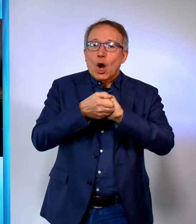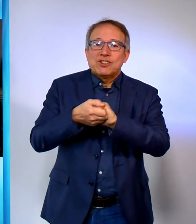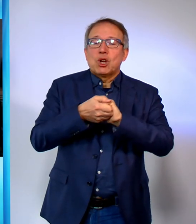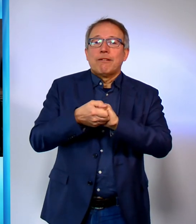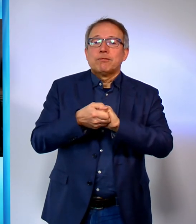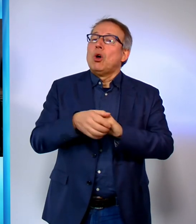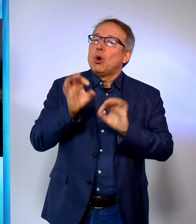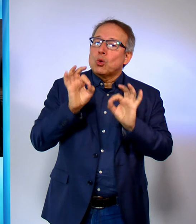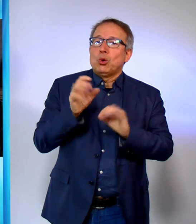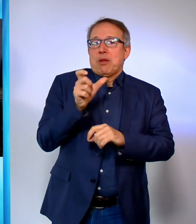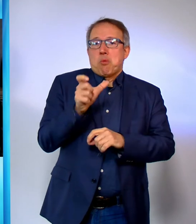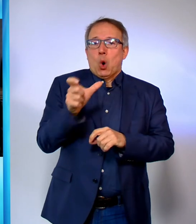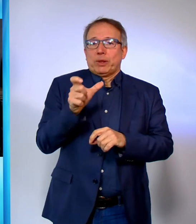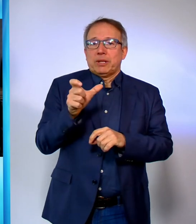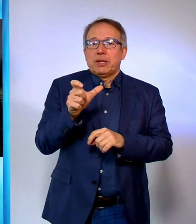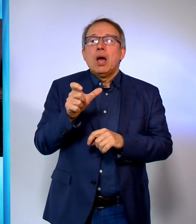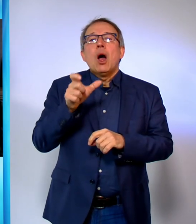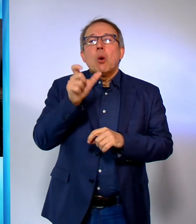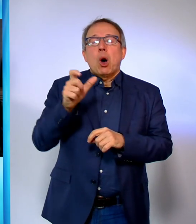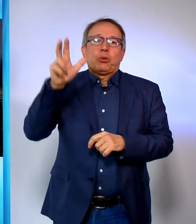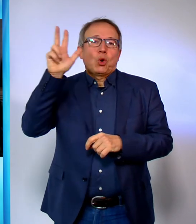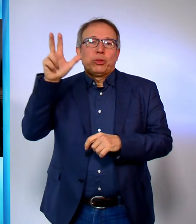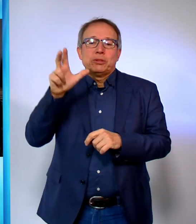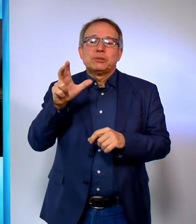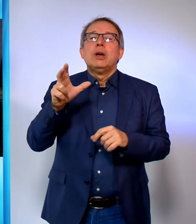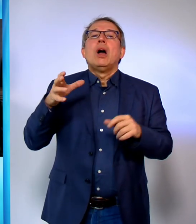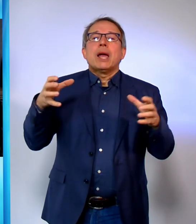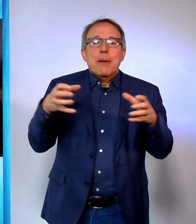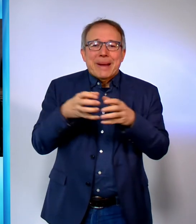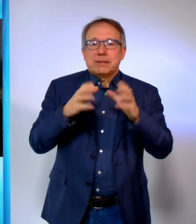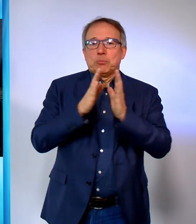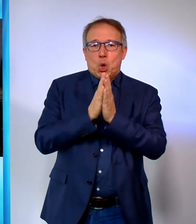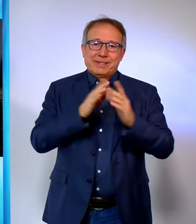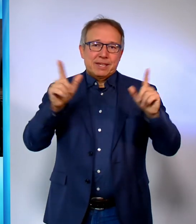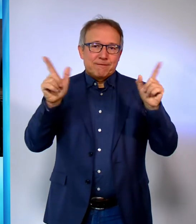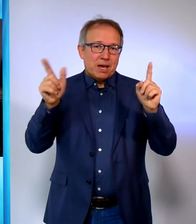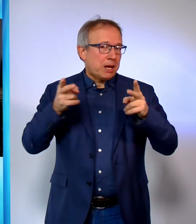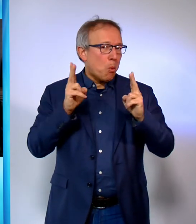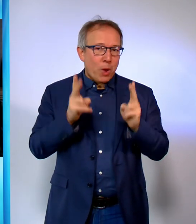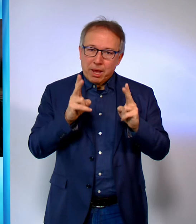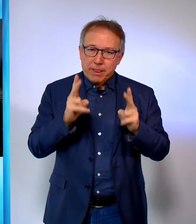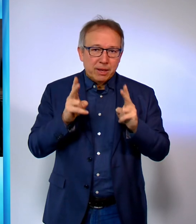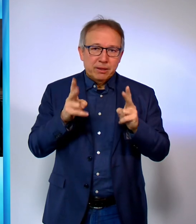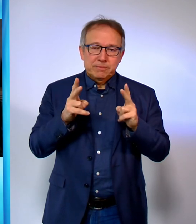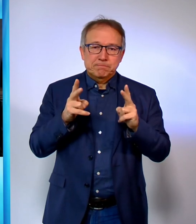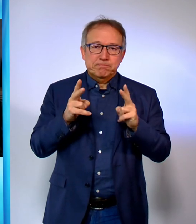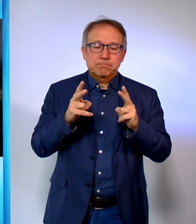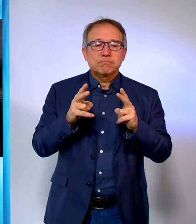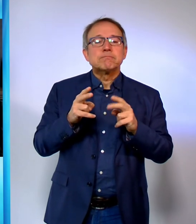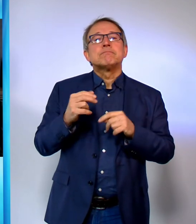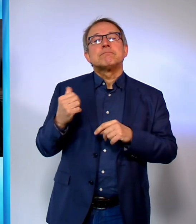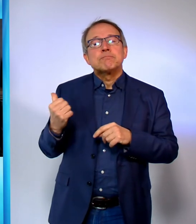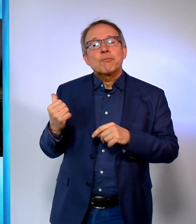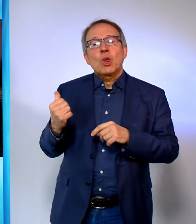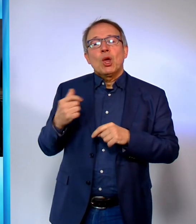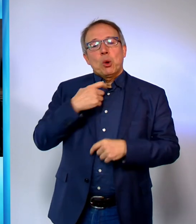gute Worte füreinander. Das Wort Gottes, gemeinsame Gottesdienste. Daher habe ich mir für mein